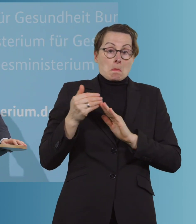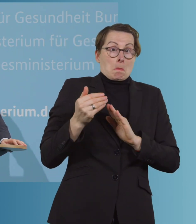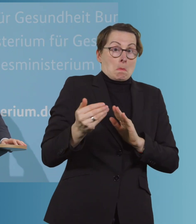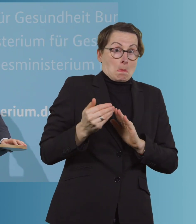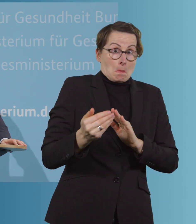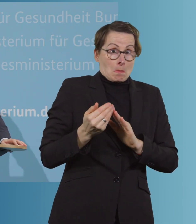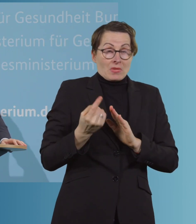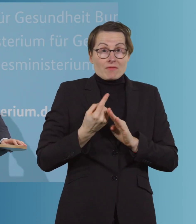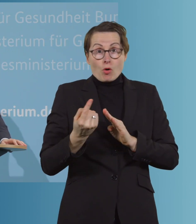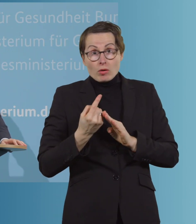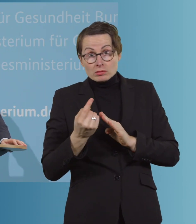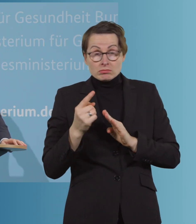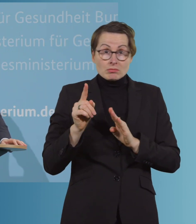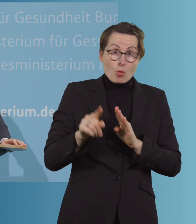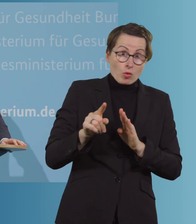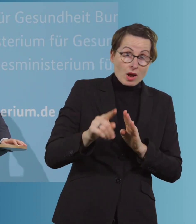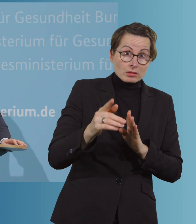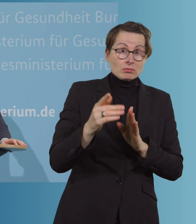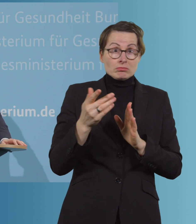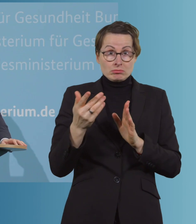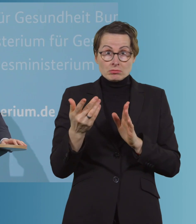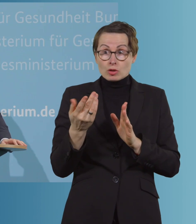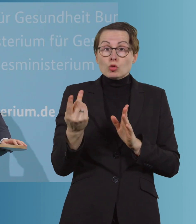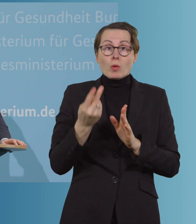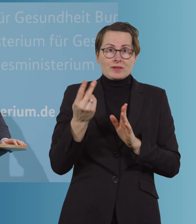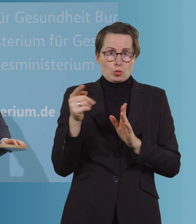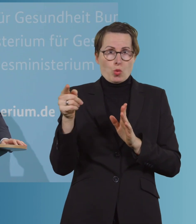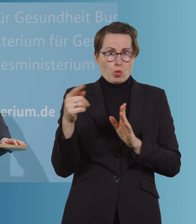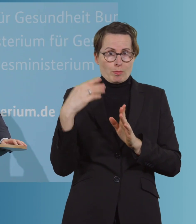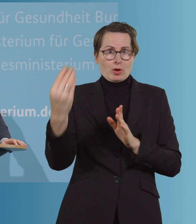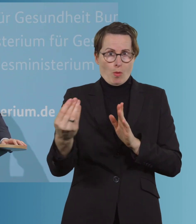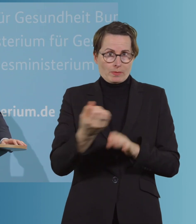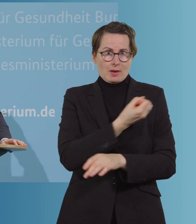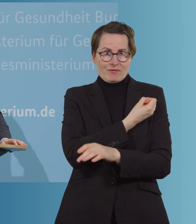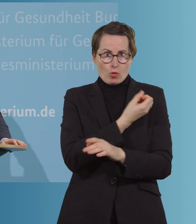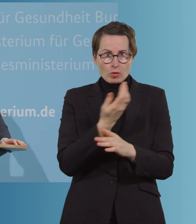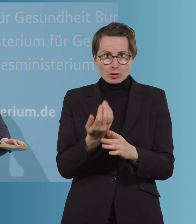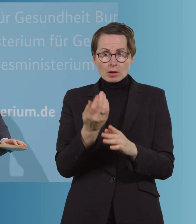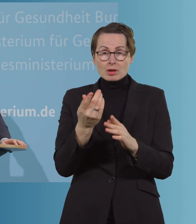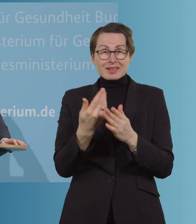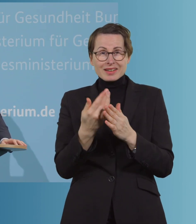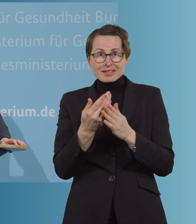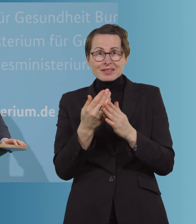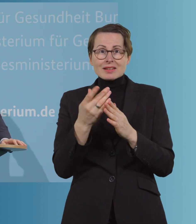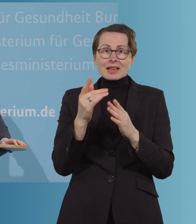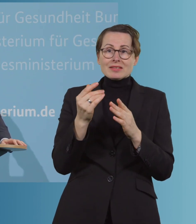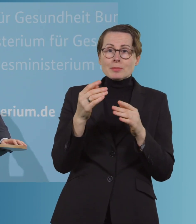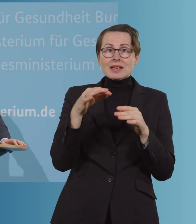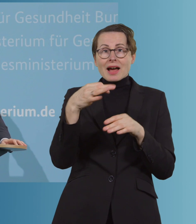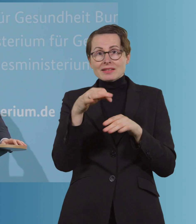Monaten dran ist, lässt sich jetzt nicht regelhaft umgehen durch Einzelfallentscheidungen. Das finde ich sehr, sehr